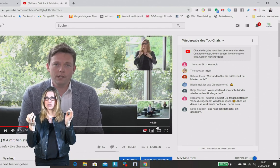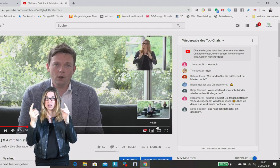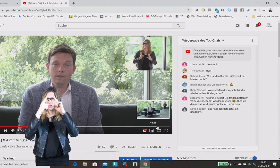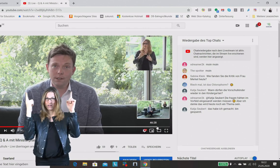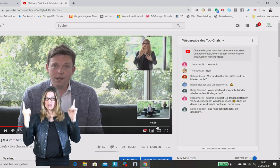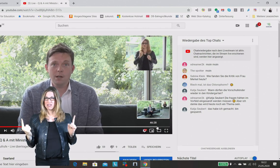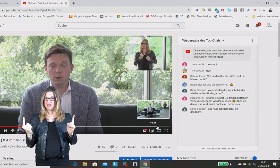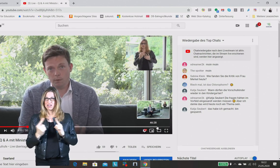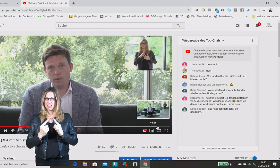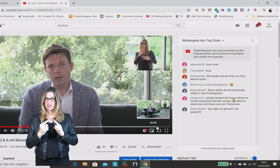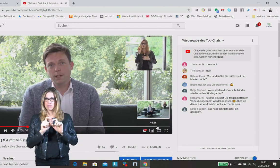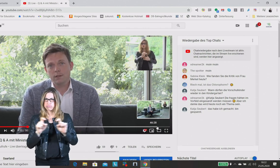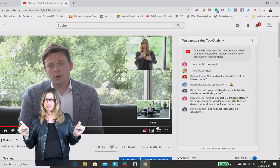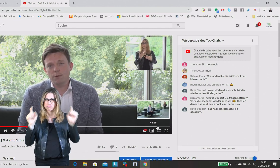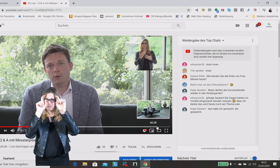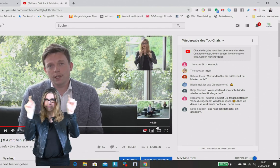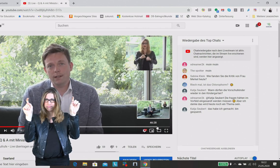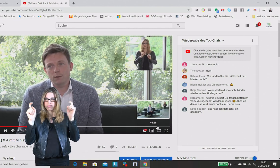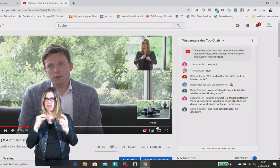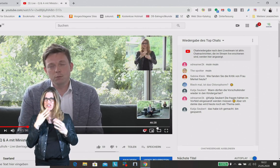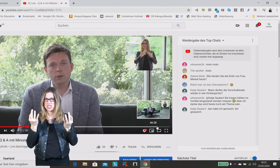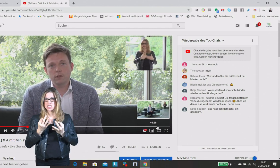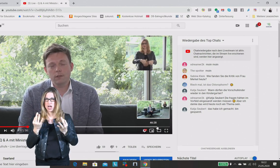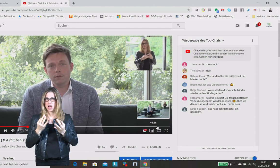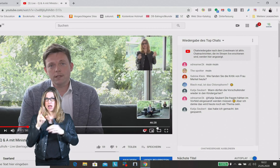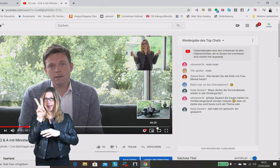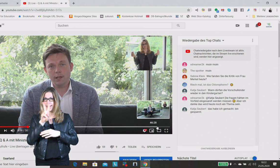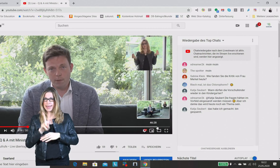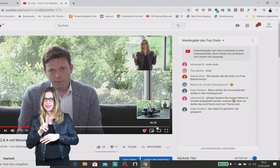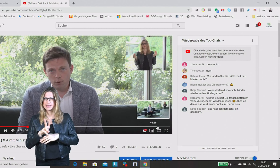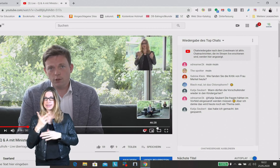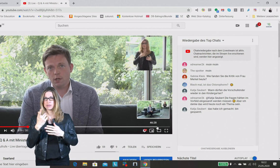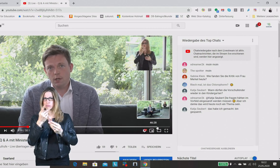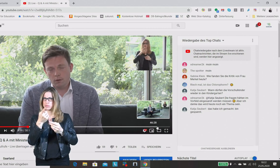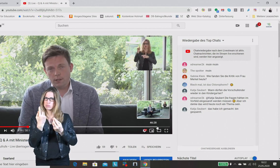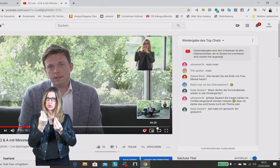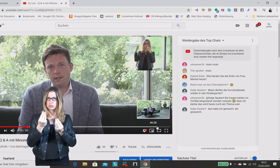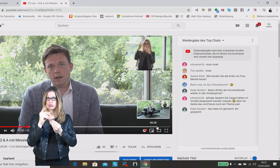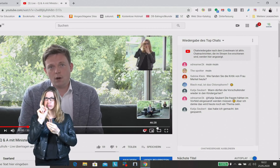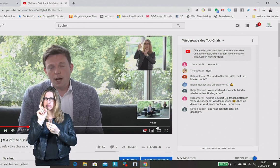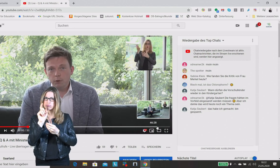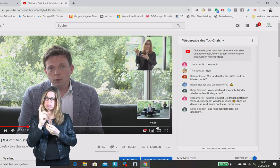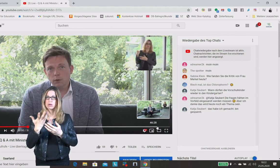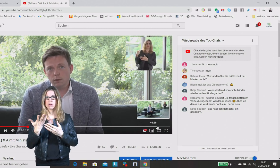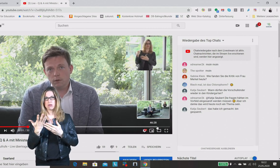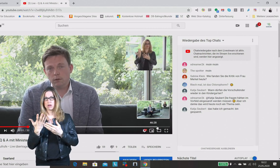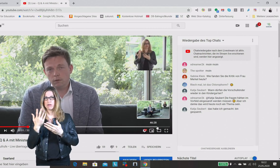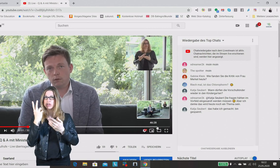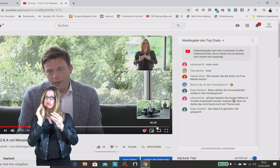sehen Ihre Lesezeichenliste, Sie sehen vielleicht noch andere Seiten, die Sie geöffnet haben. Dann hier noch ein kleiner